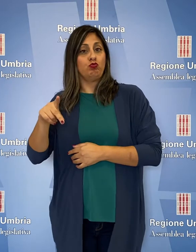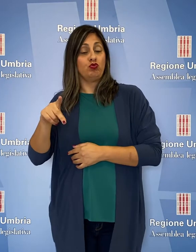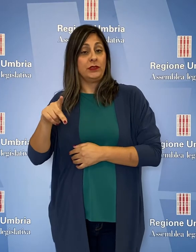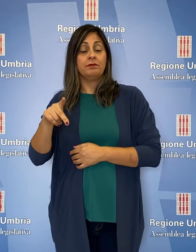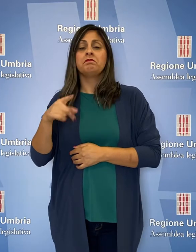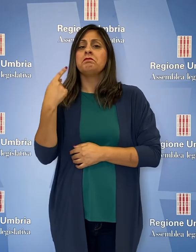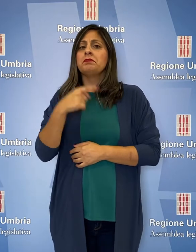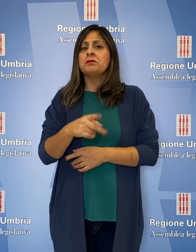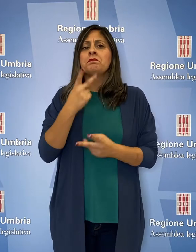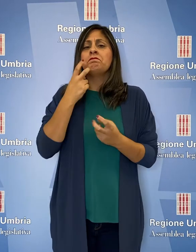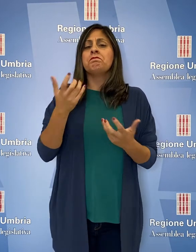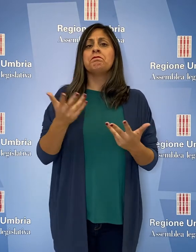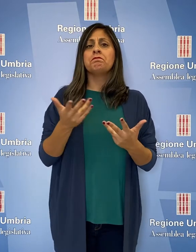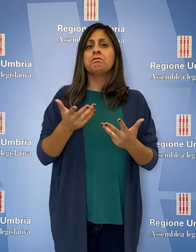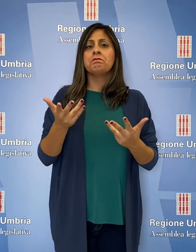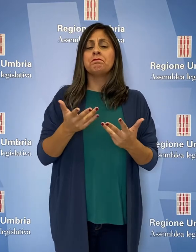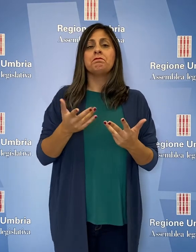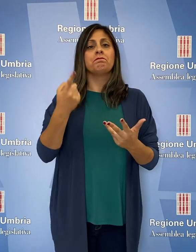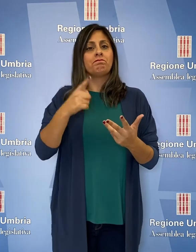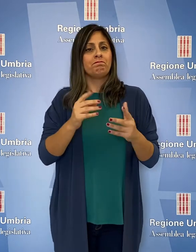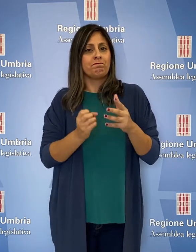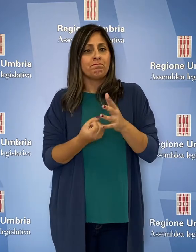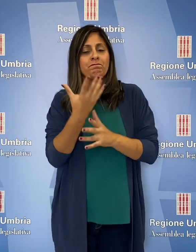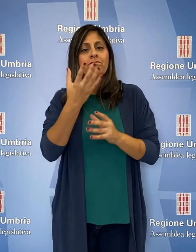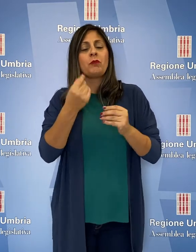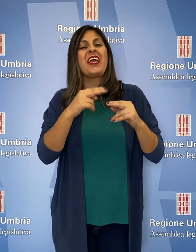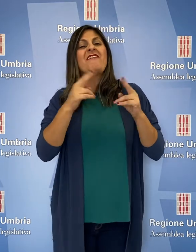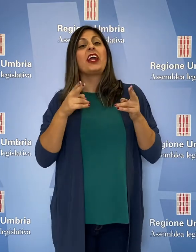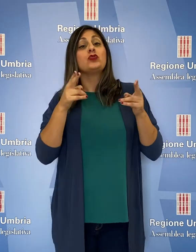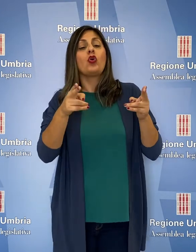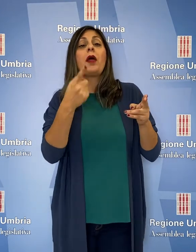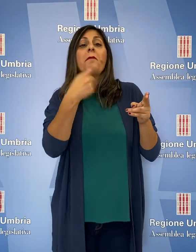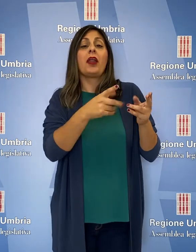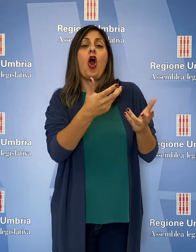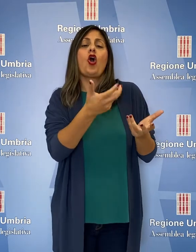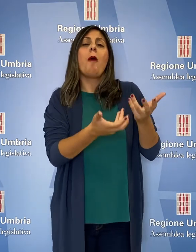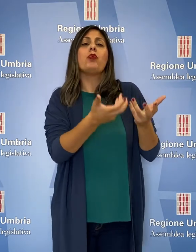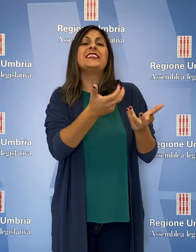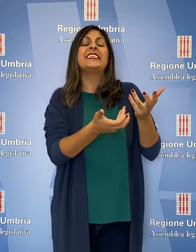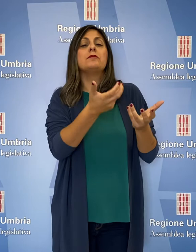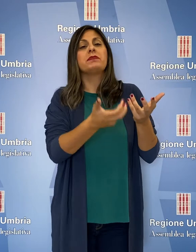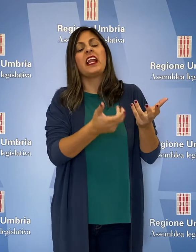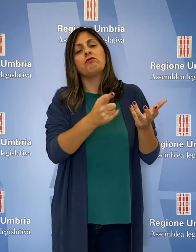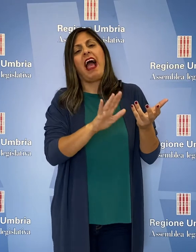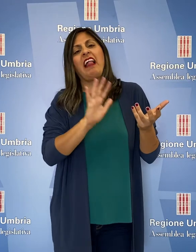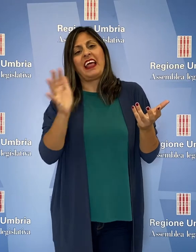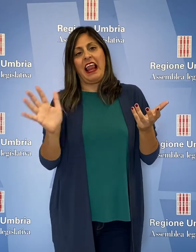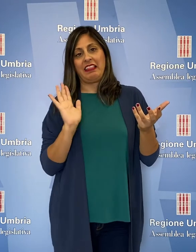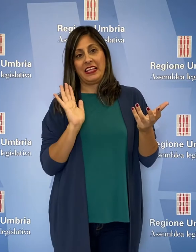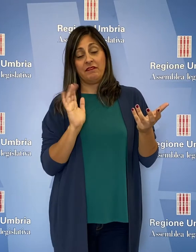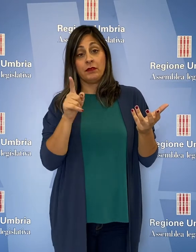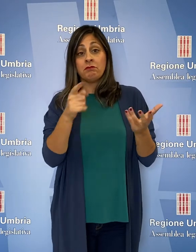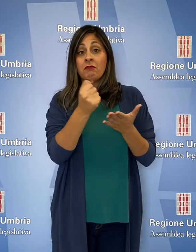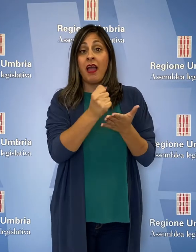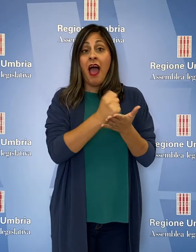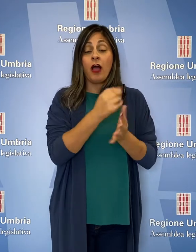Carissimi e Francesca Pepucci, che prevede la realizzazione di una infrastruttura per i combustibili alternativi. L'atto